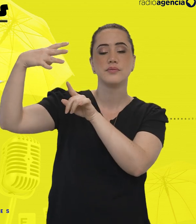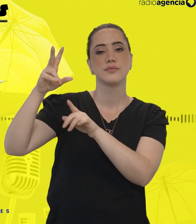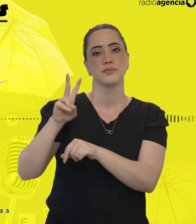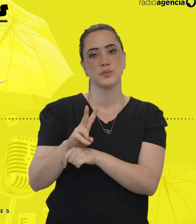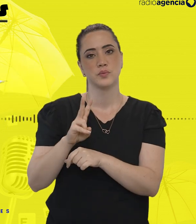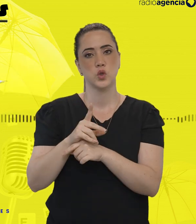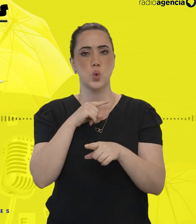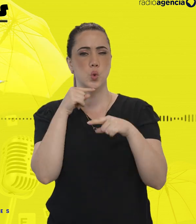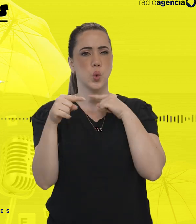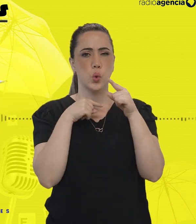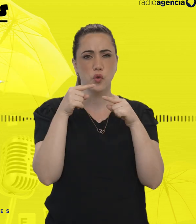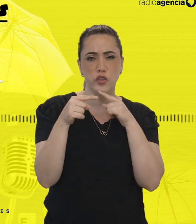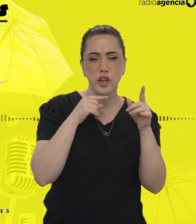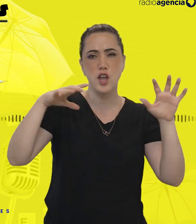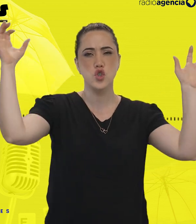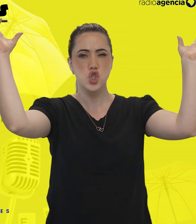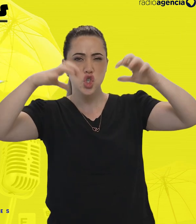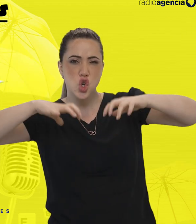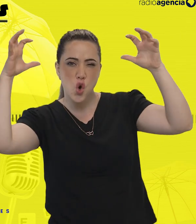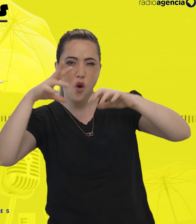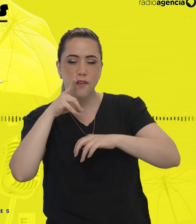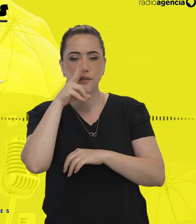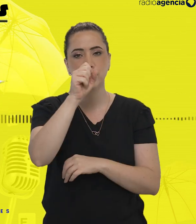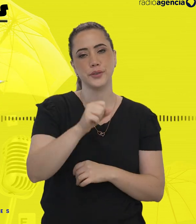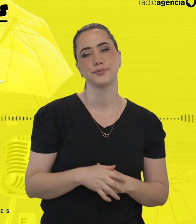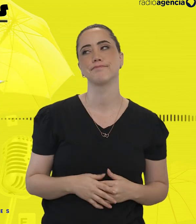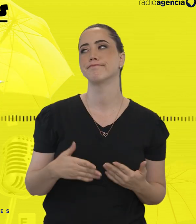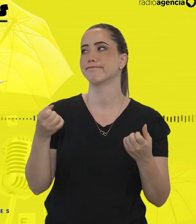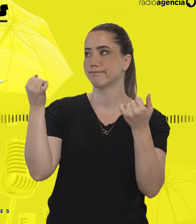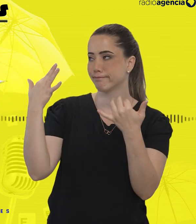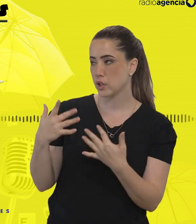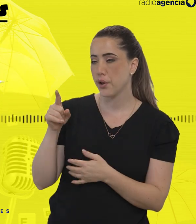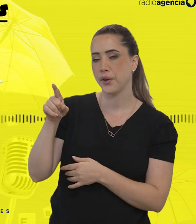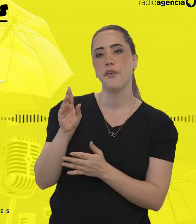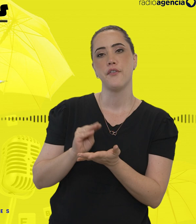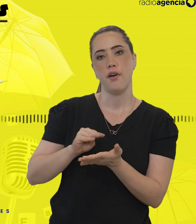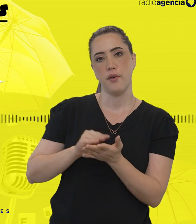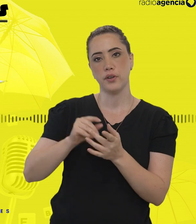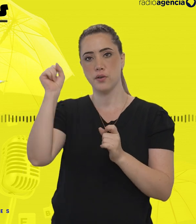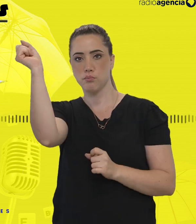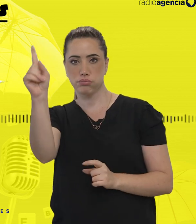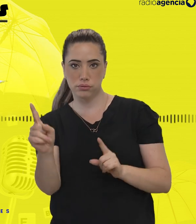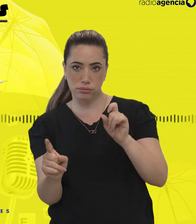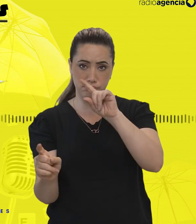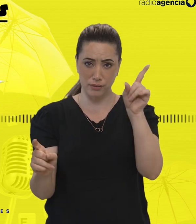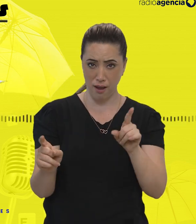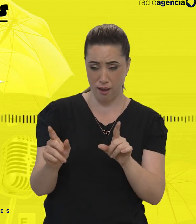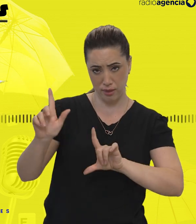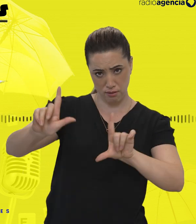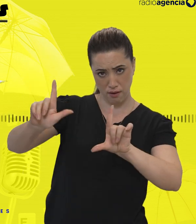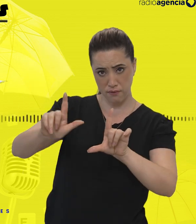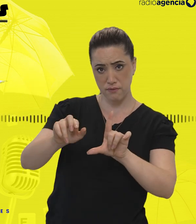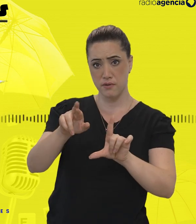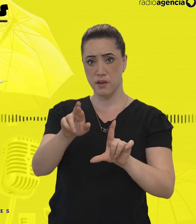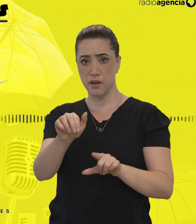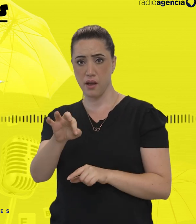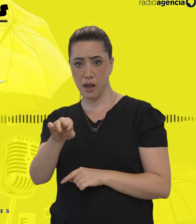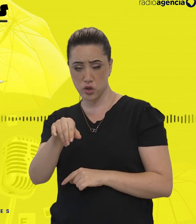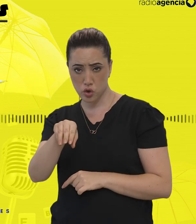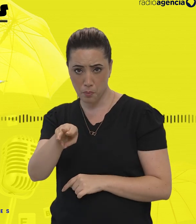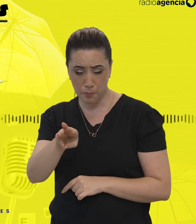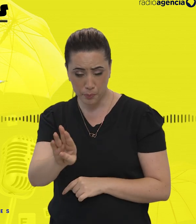Tormenta de dúvidas. Não falei. Só falta agora, soltaram raios e trovões do doutor Vitor do Castelo Rá-Tim-Bum.